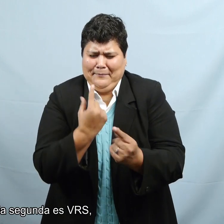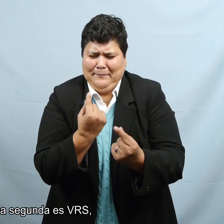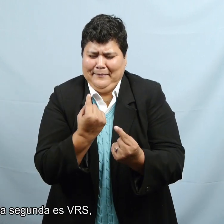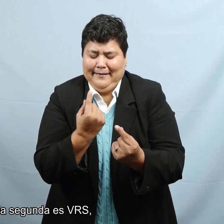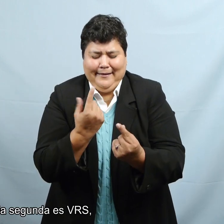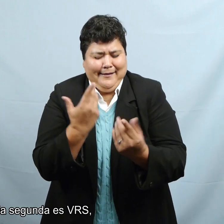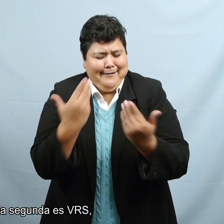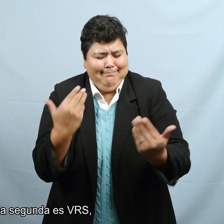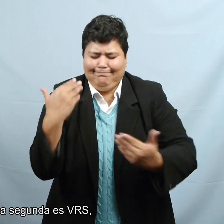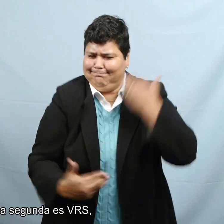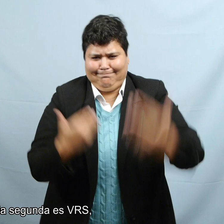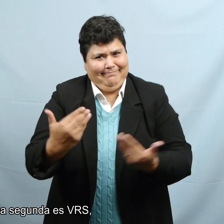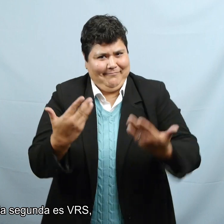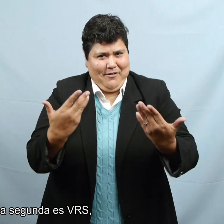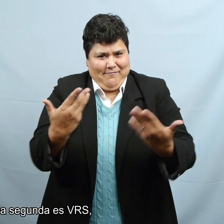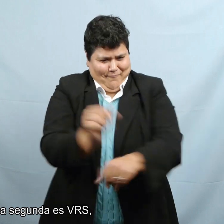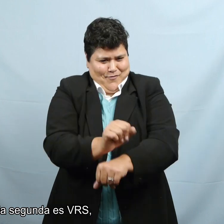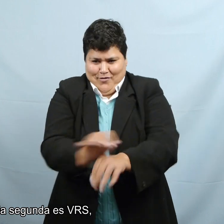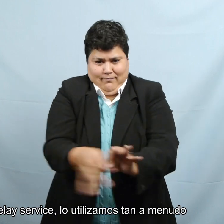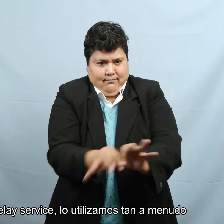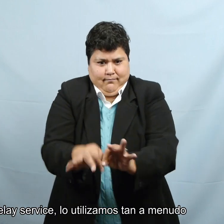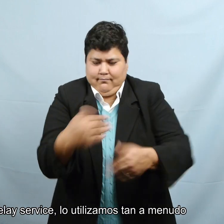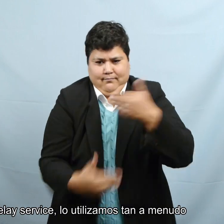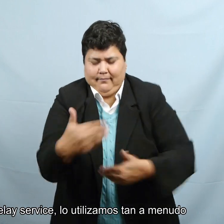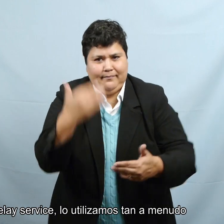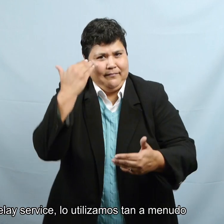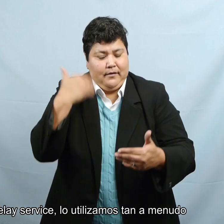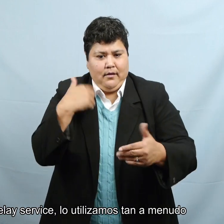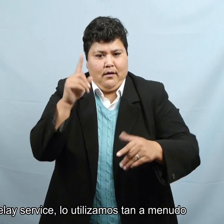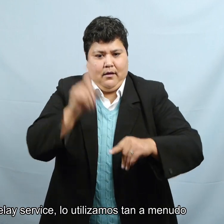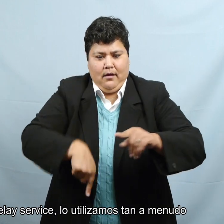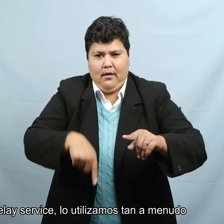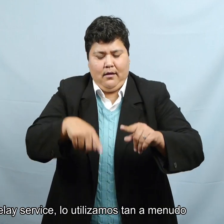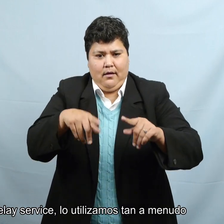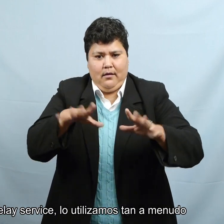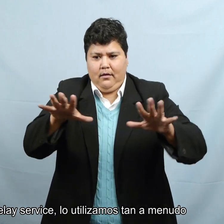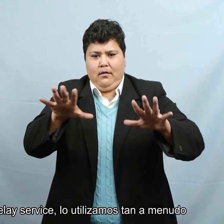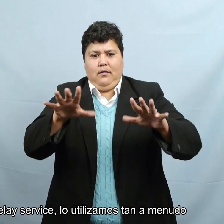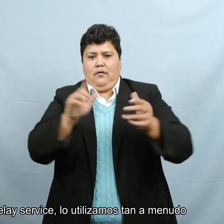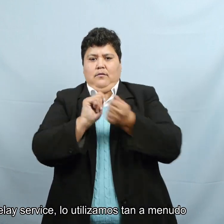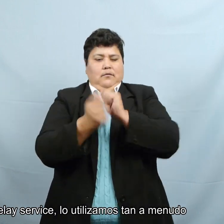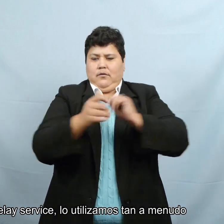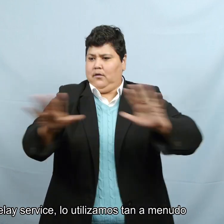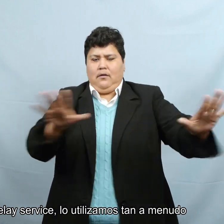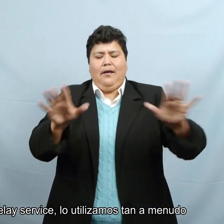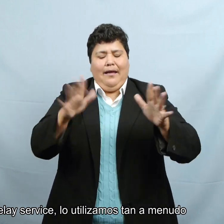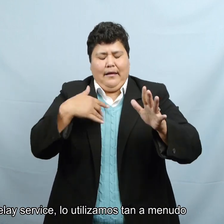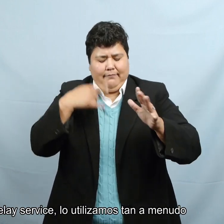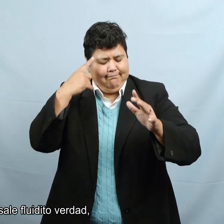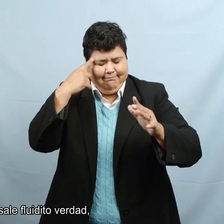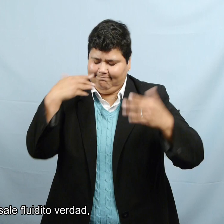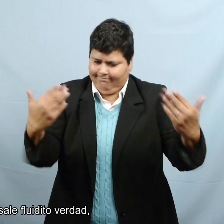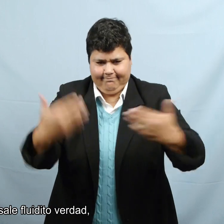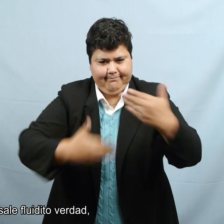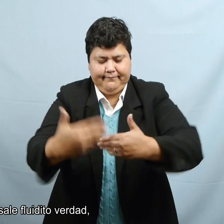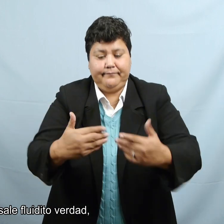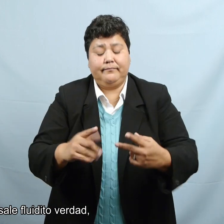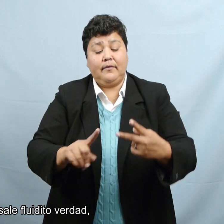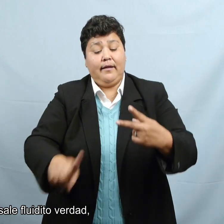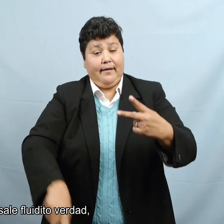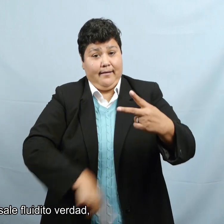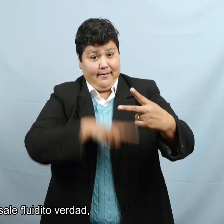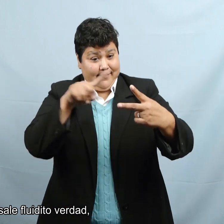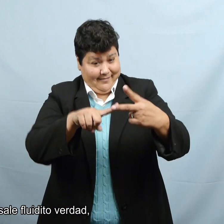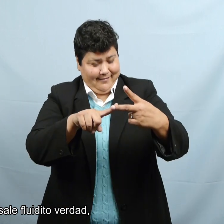La segunda es VRS. Porque en el inglés, Video Relay Service. Lo utilizamos tan a menudo